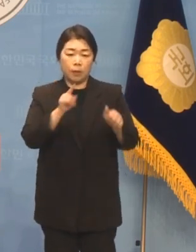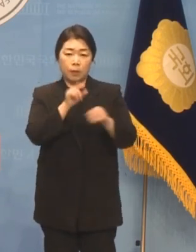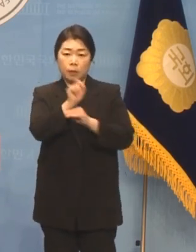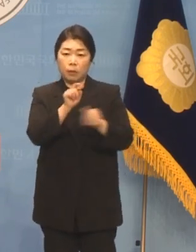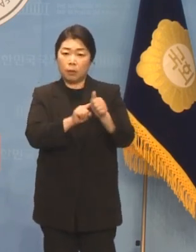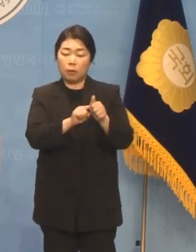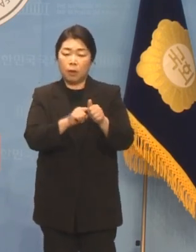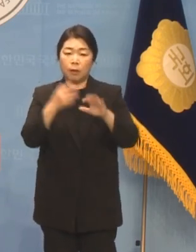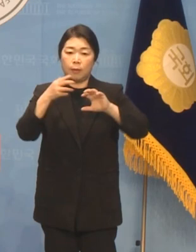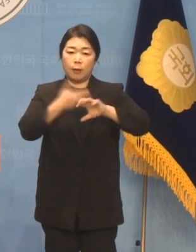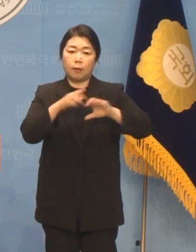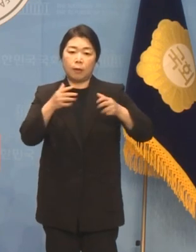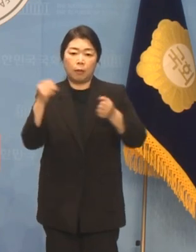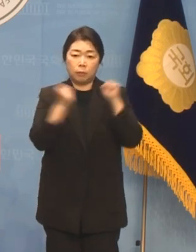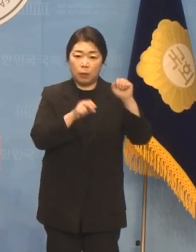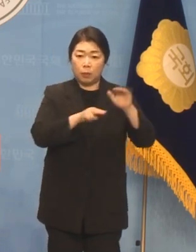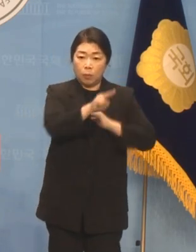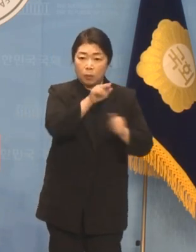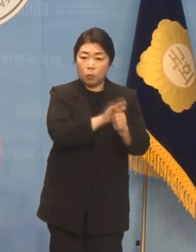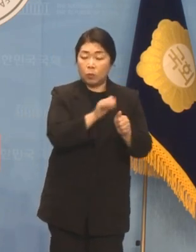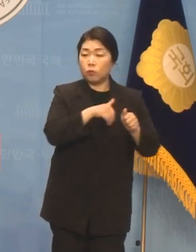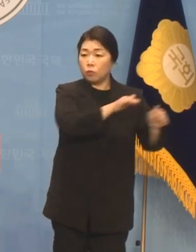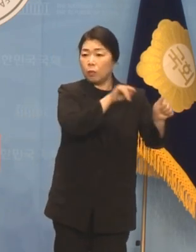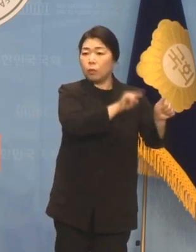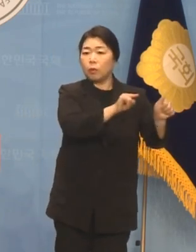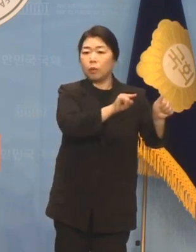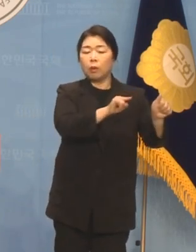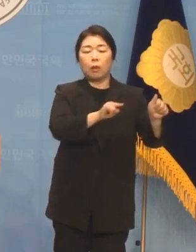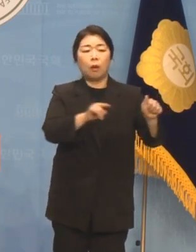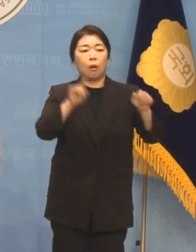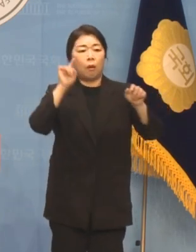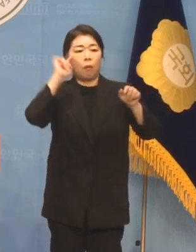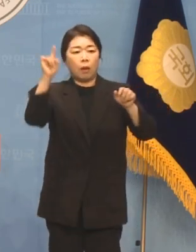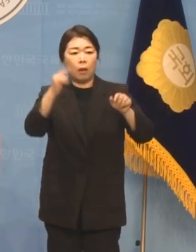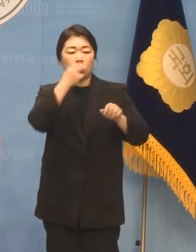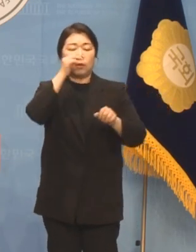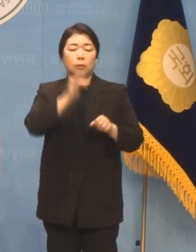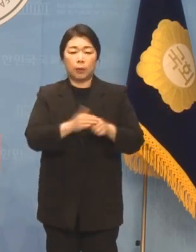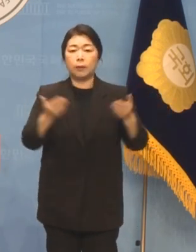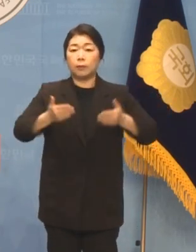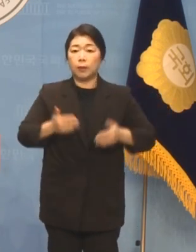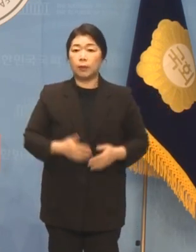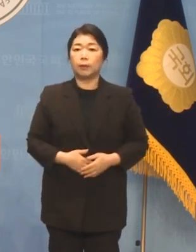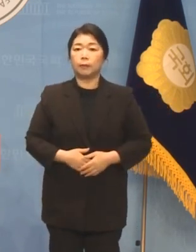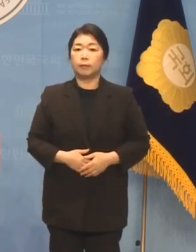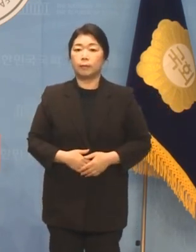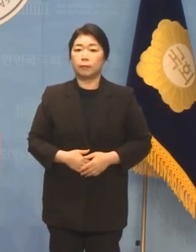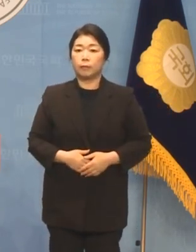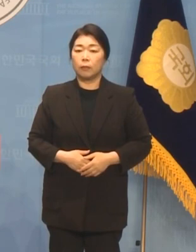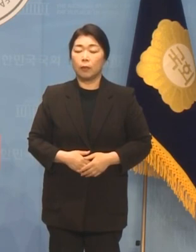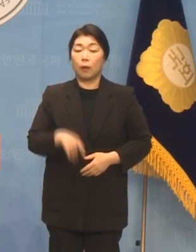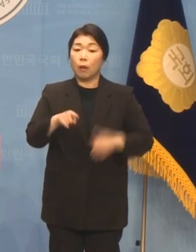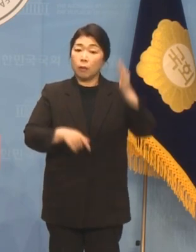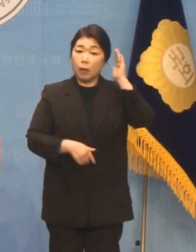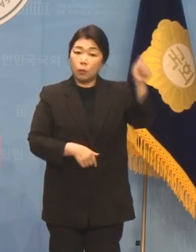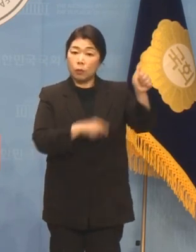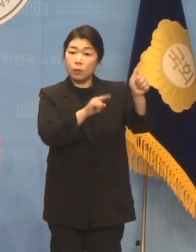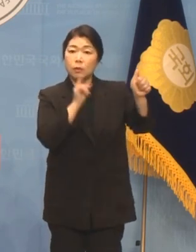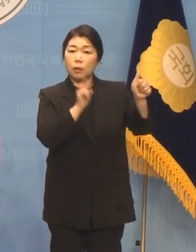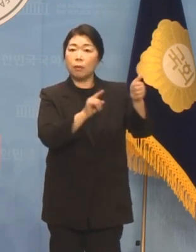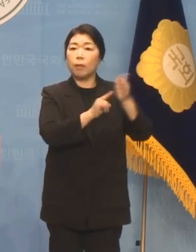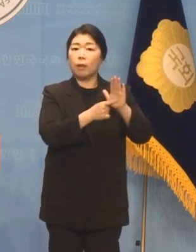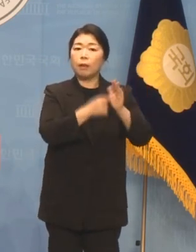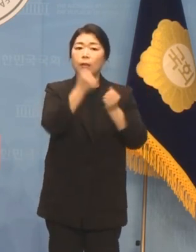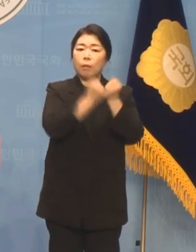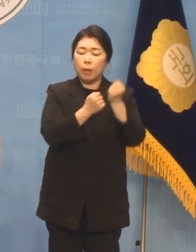피신시키는 것을 보며 화가 나다 못해 기가 찰 노릇입니다. 그러면서 대통령실이 내놓는